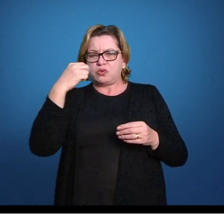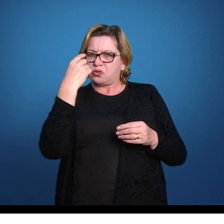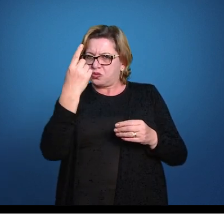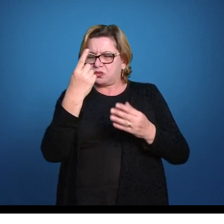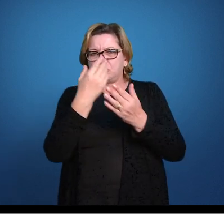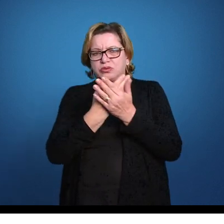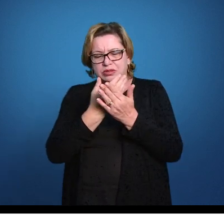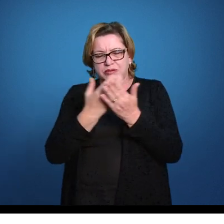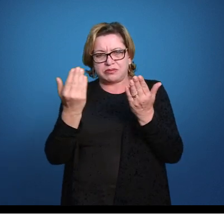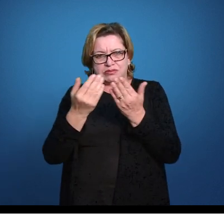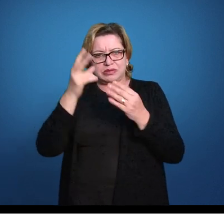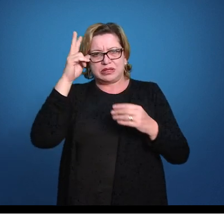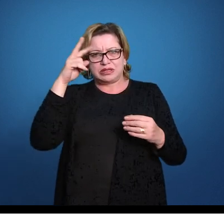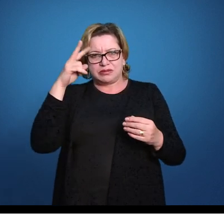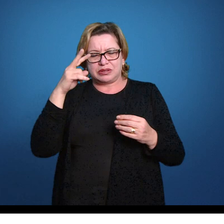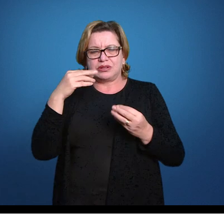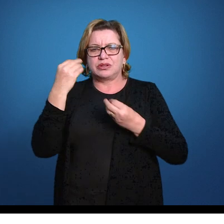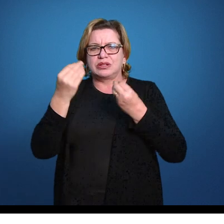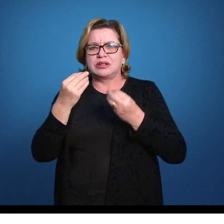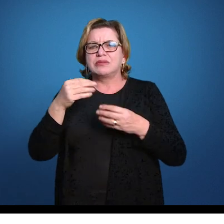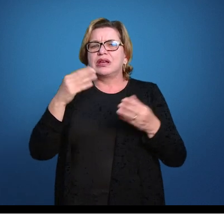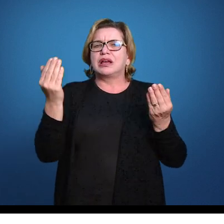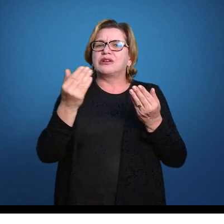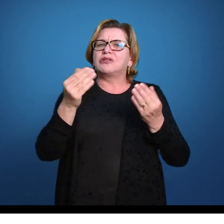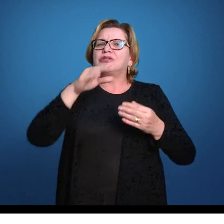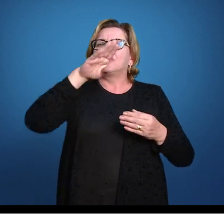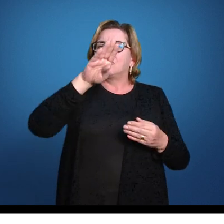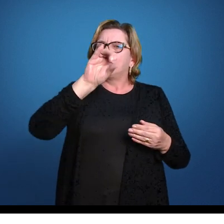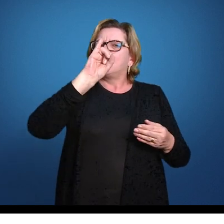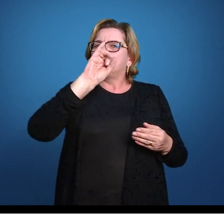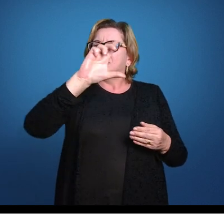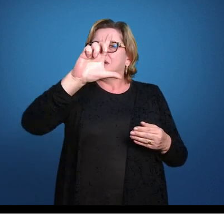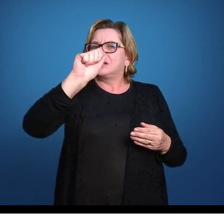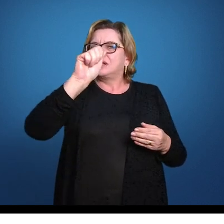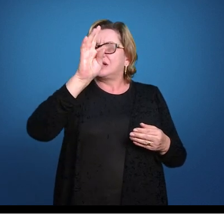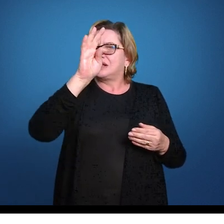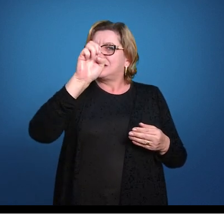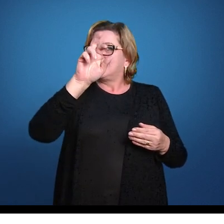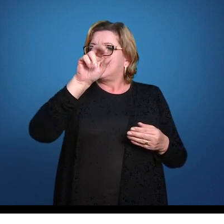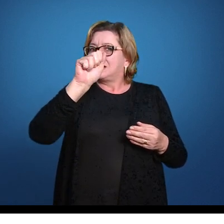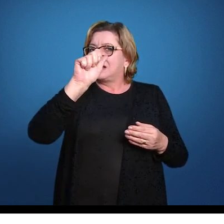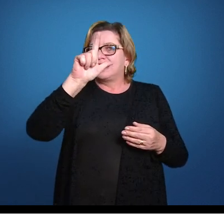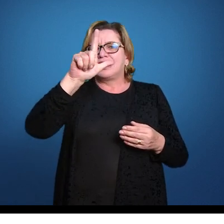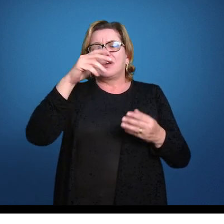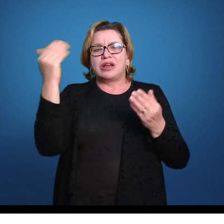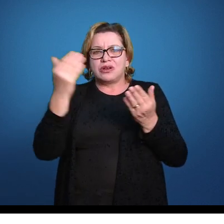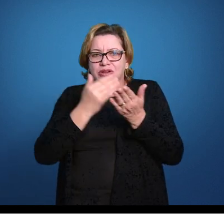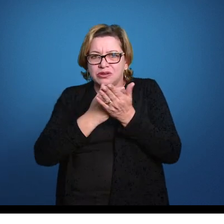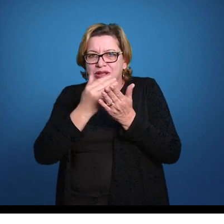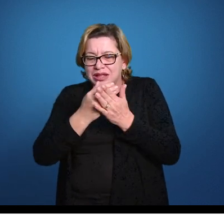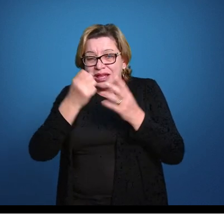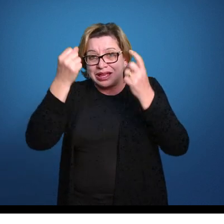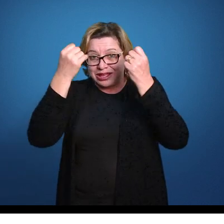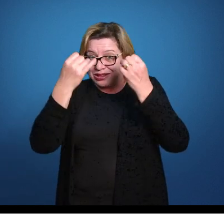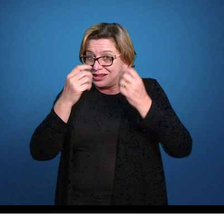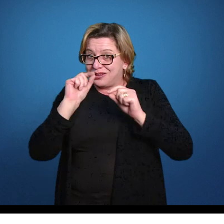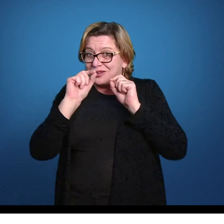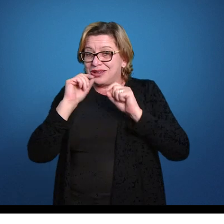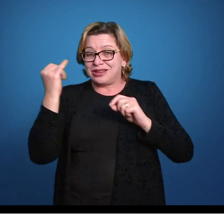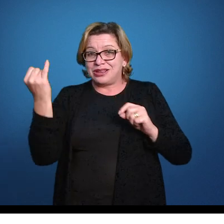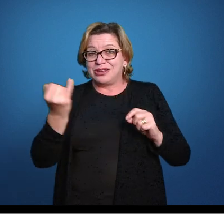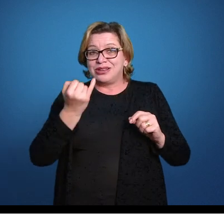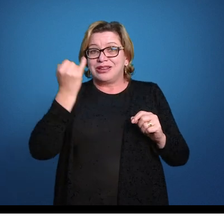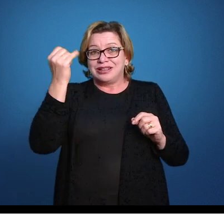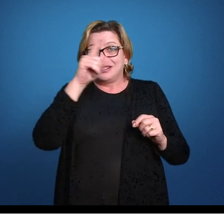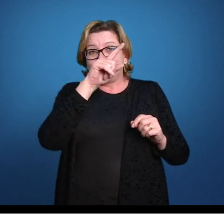agora e os bilaterais por sua vez e agora que vem o nosso assunto de interesse da Zoologia 2, os animais bilaterais são divididos